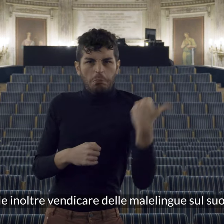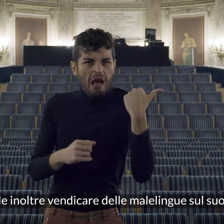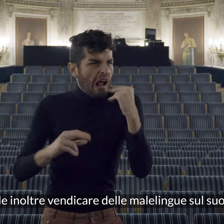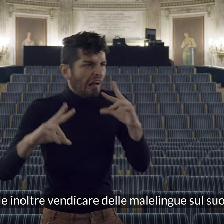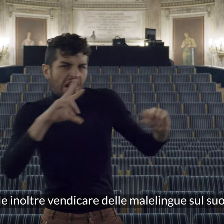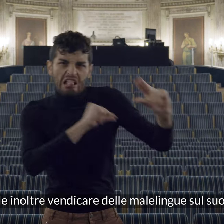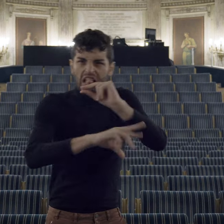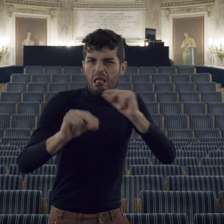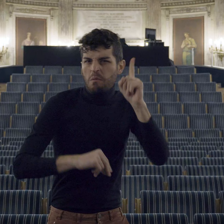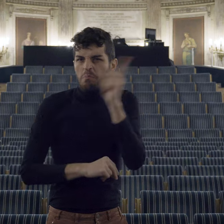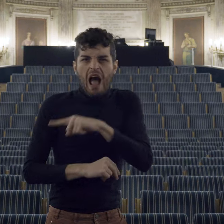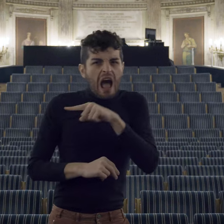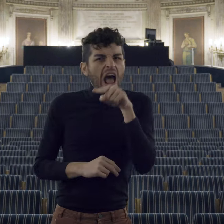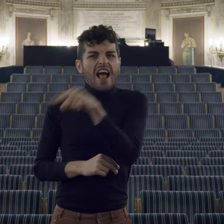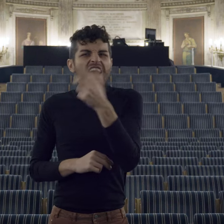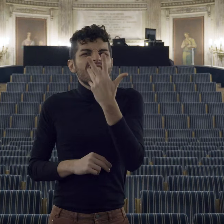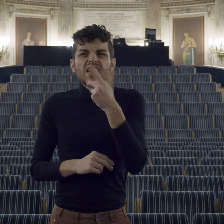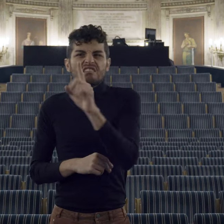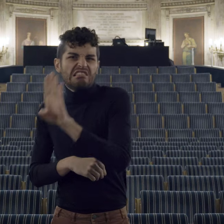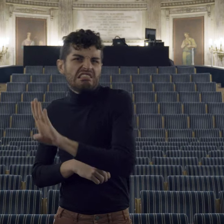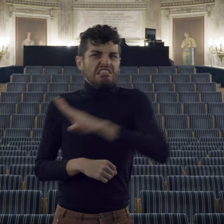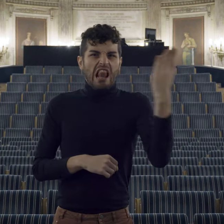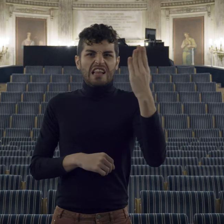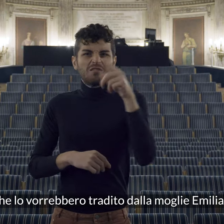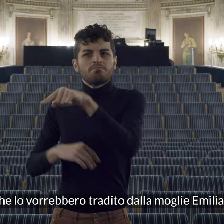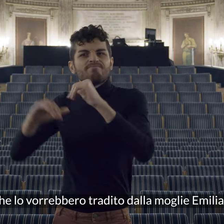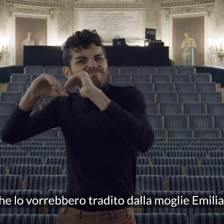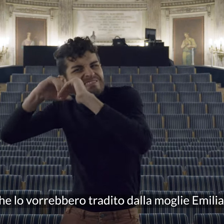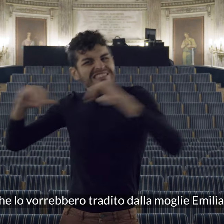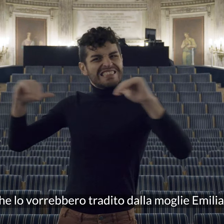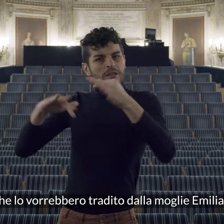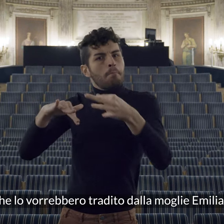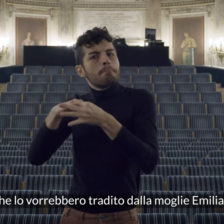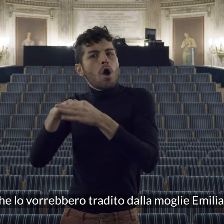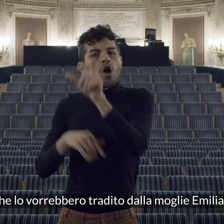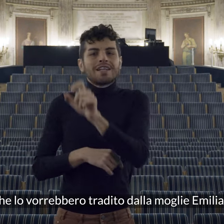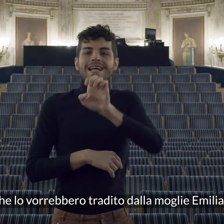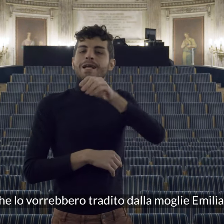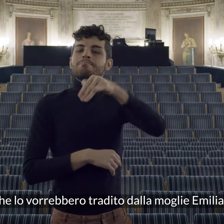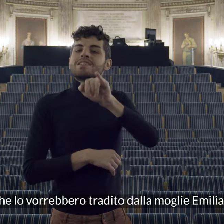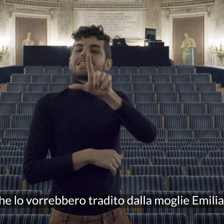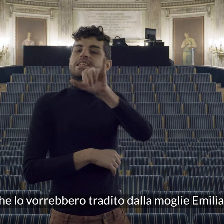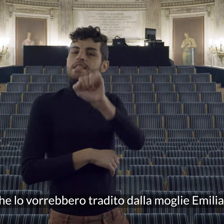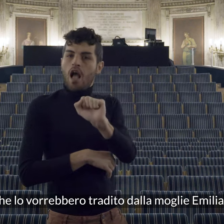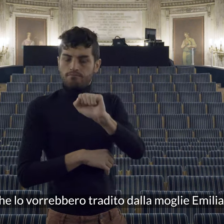che lo vorrebbero tradito dalla moglie emilia